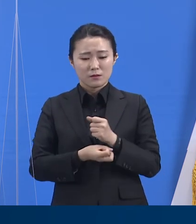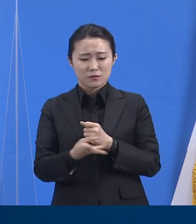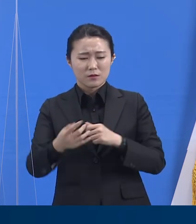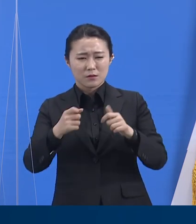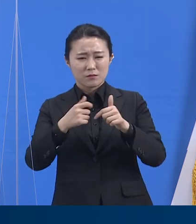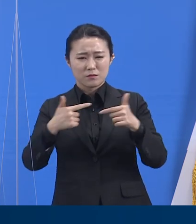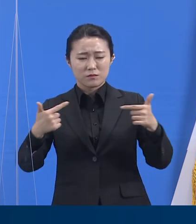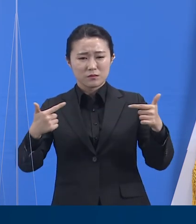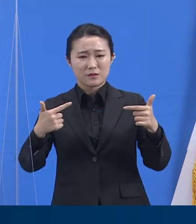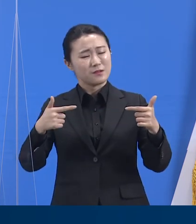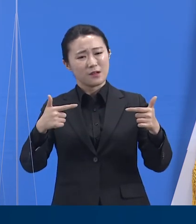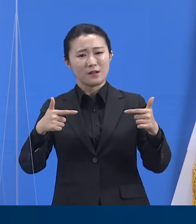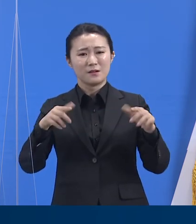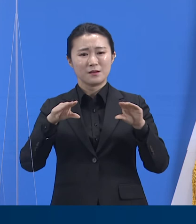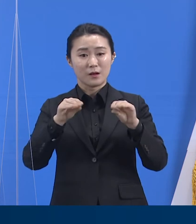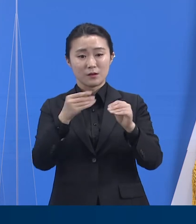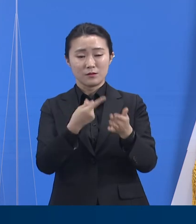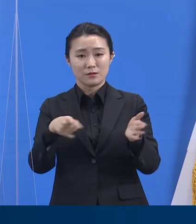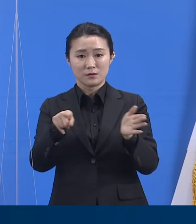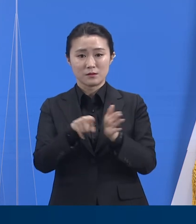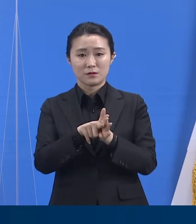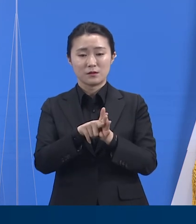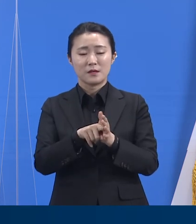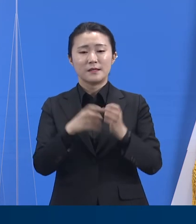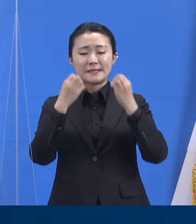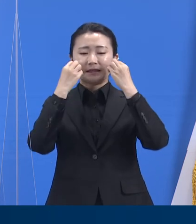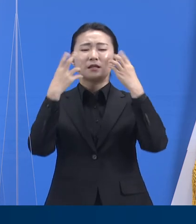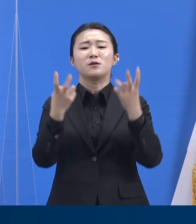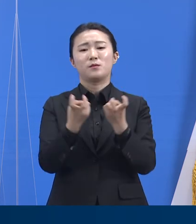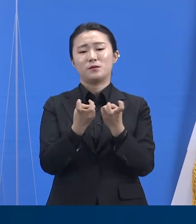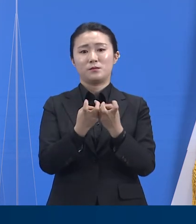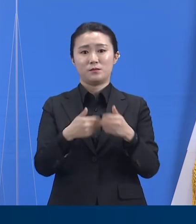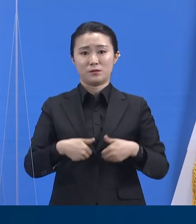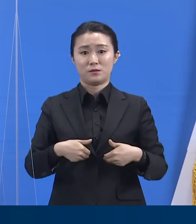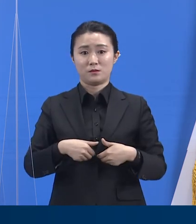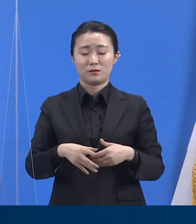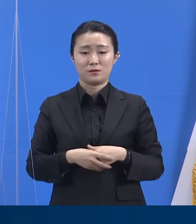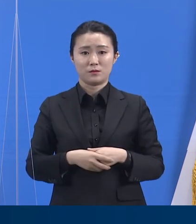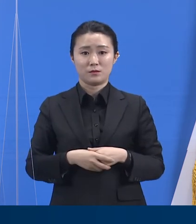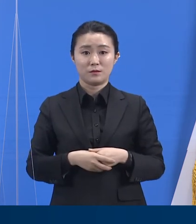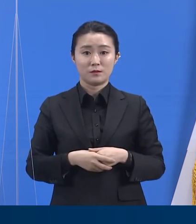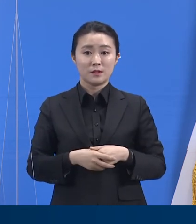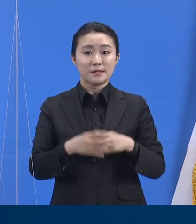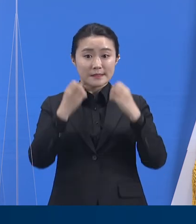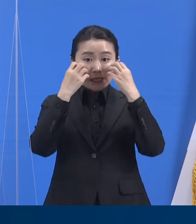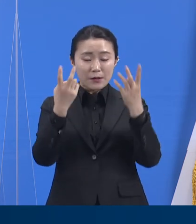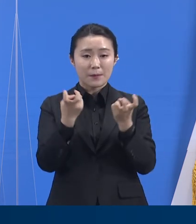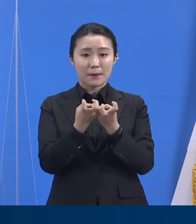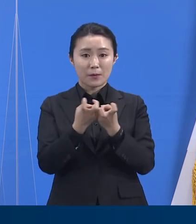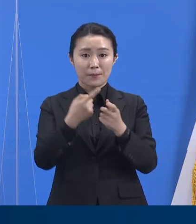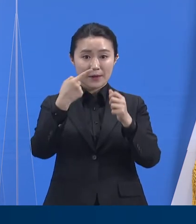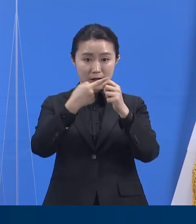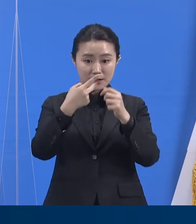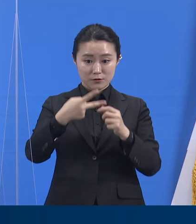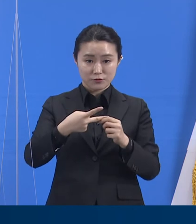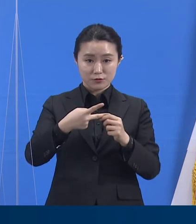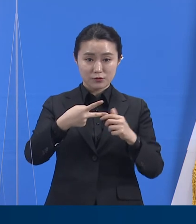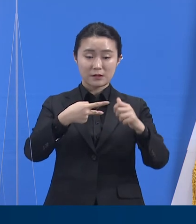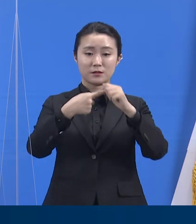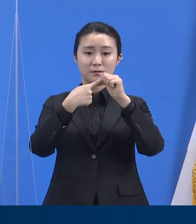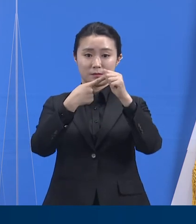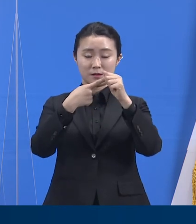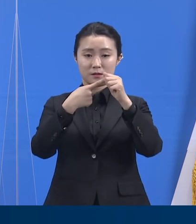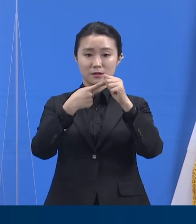새로운 전기가 필요합니다. 크게 두 가지를 생각할 수 있습니다. 하나는 사회적 거리 두기의